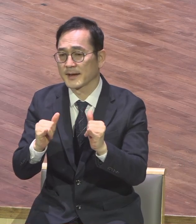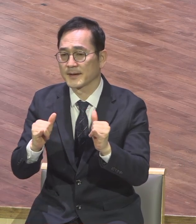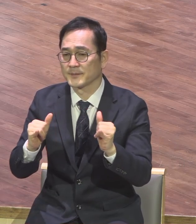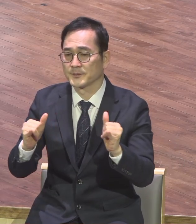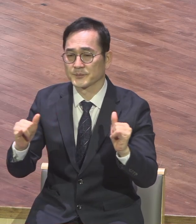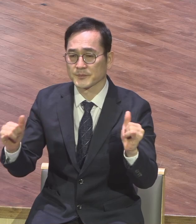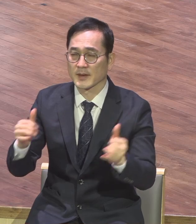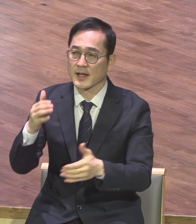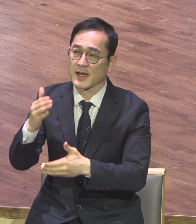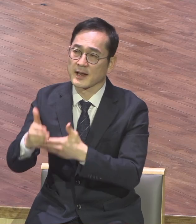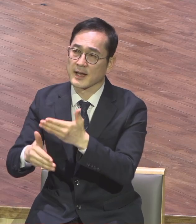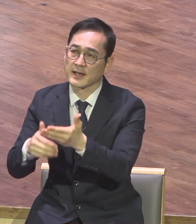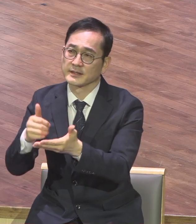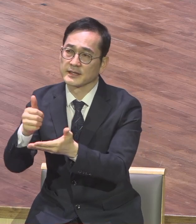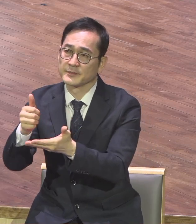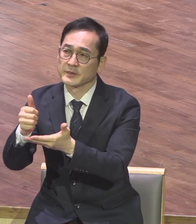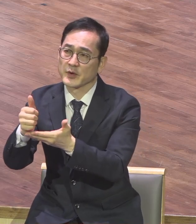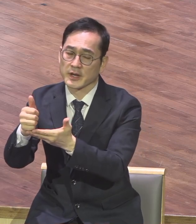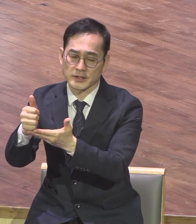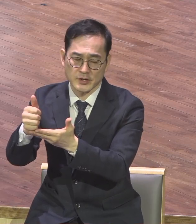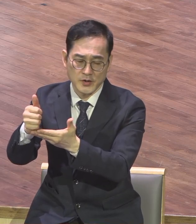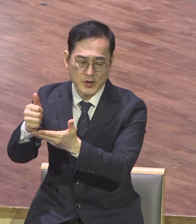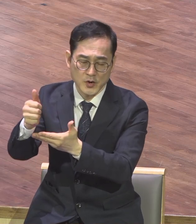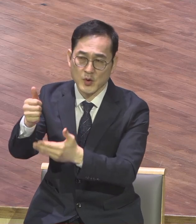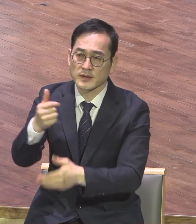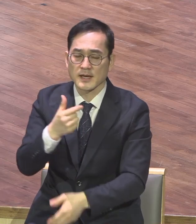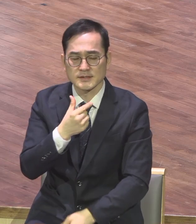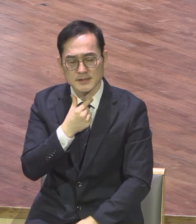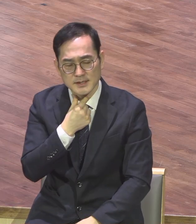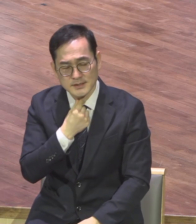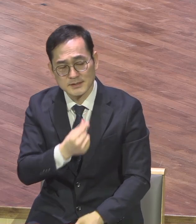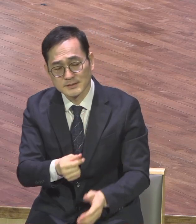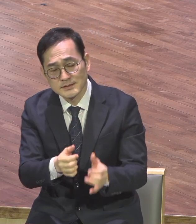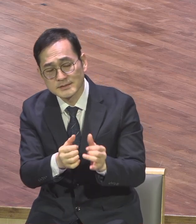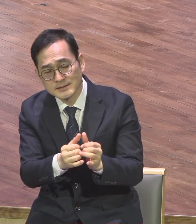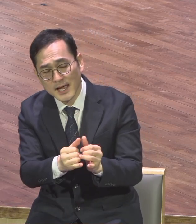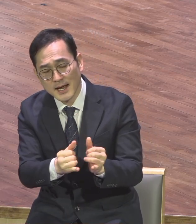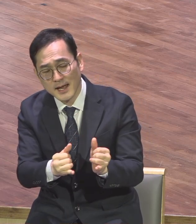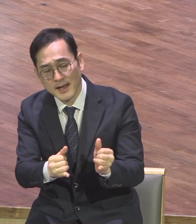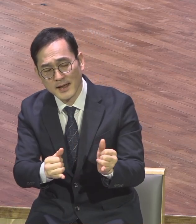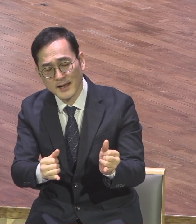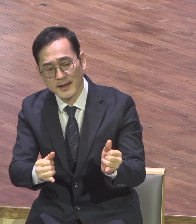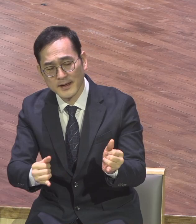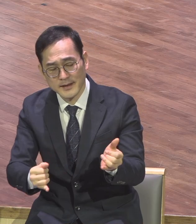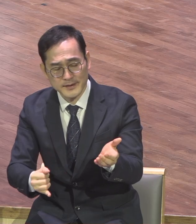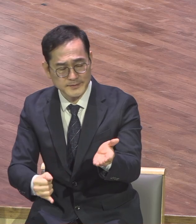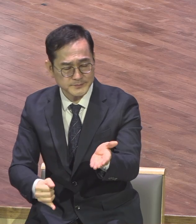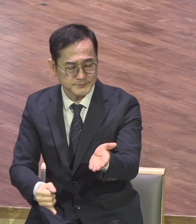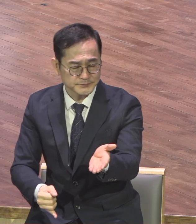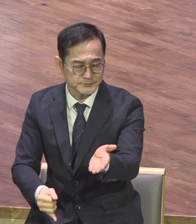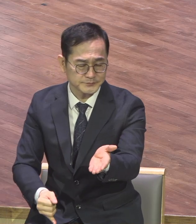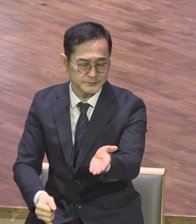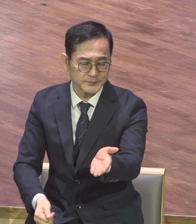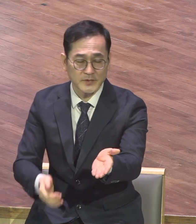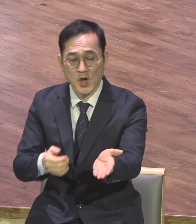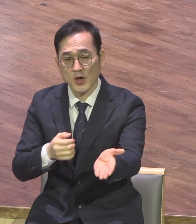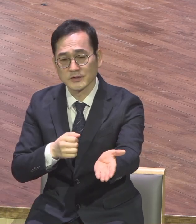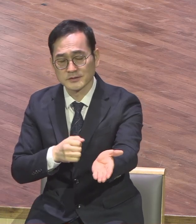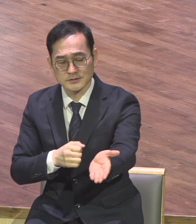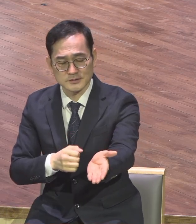하나님께서 원하시는 그 사람 너는